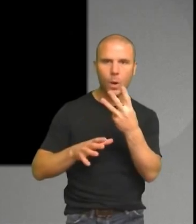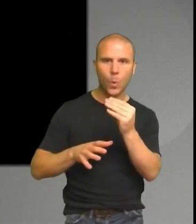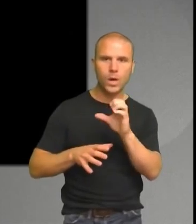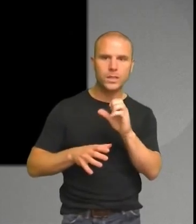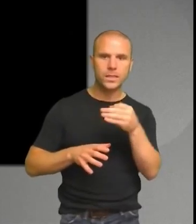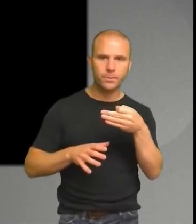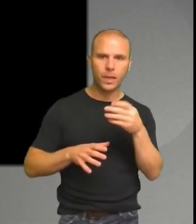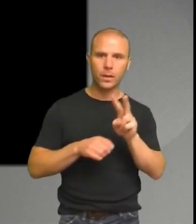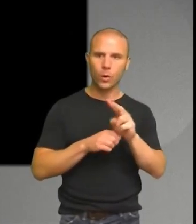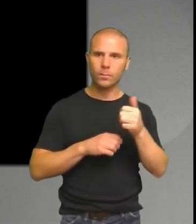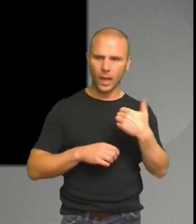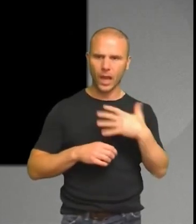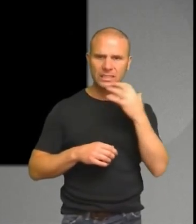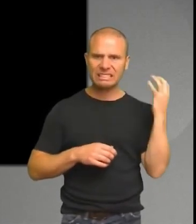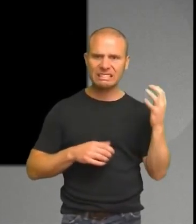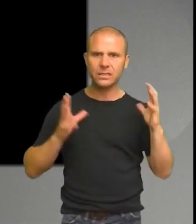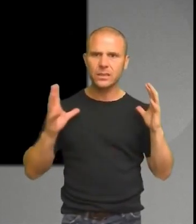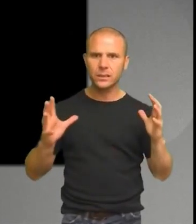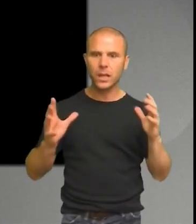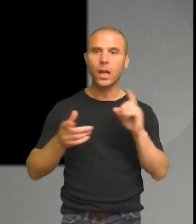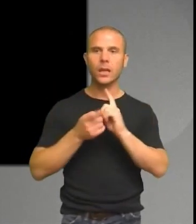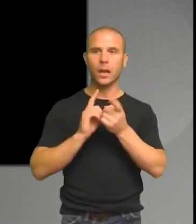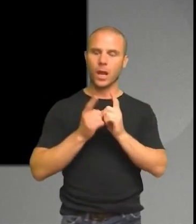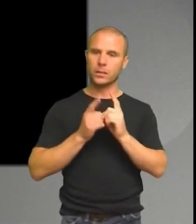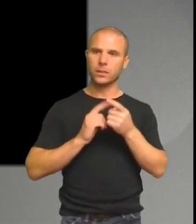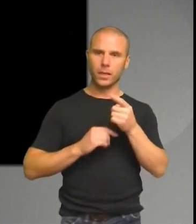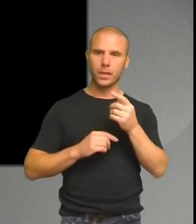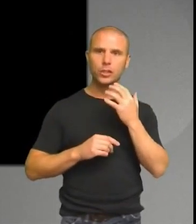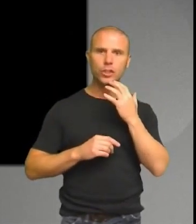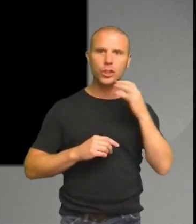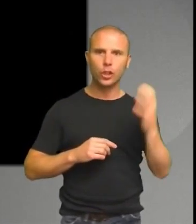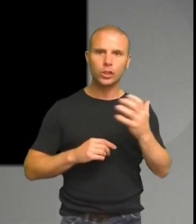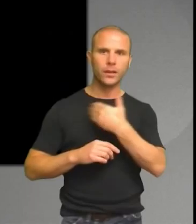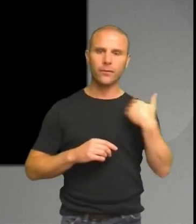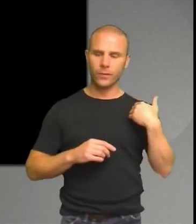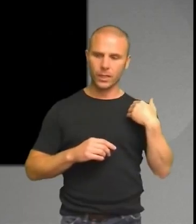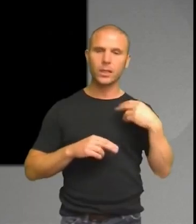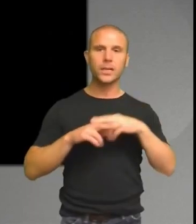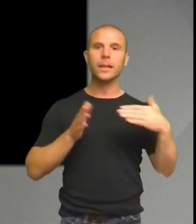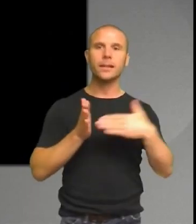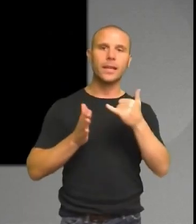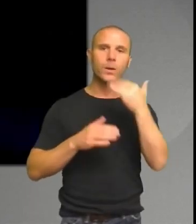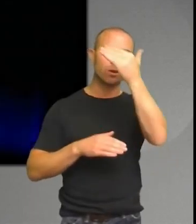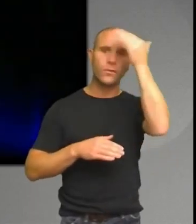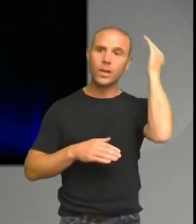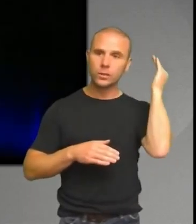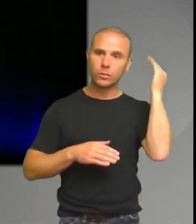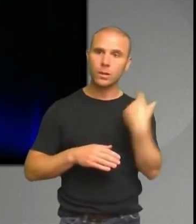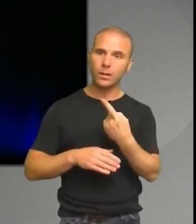otroligt stor. Kanske sannolikt den allra största vi känner till i hela universum idag. Och det